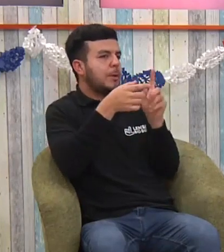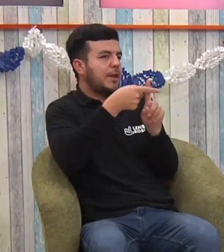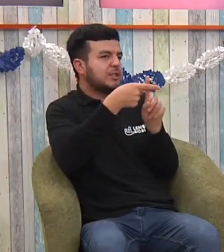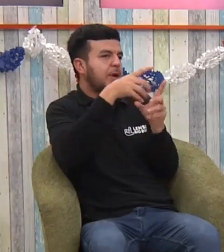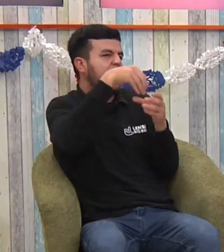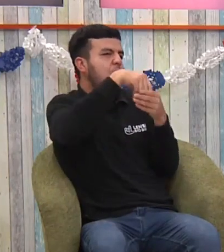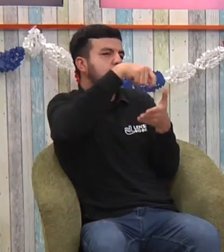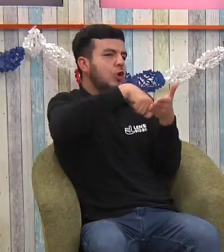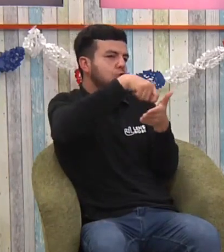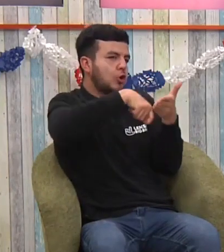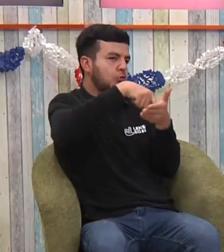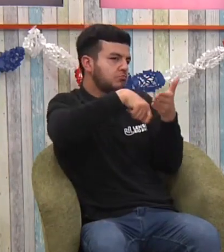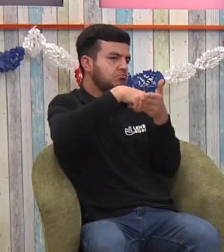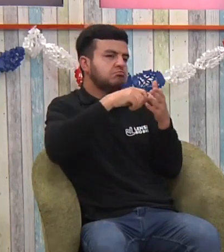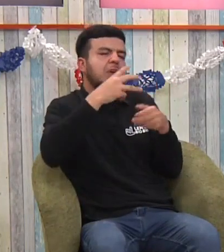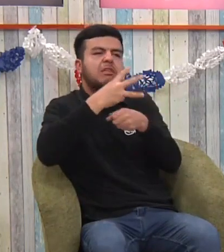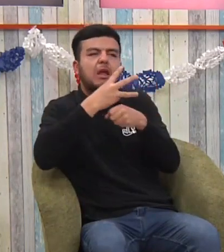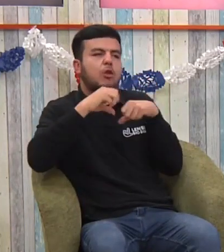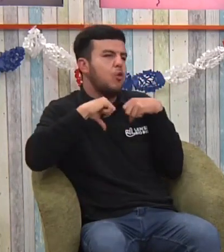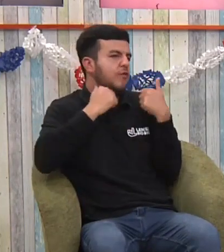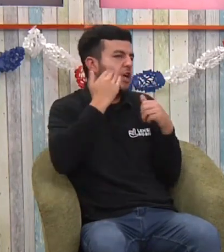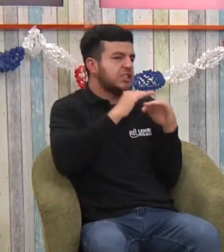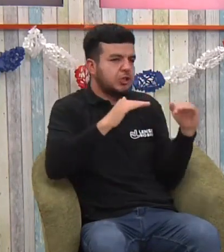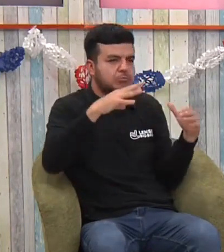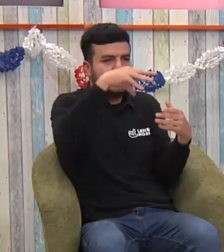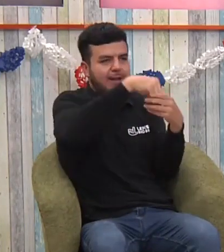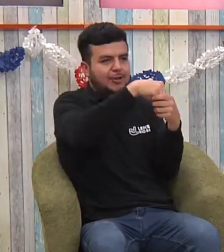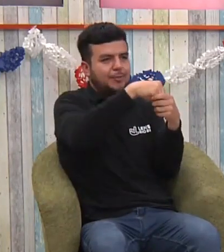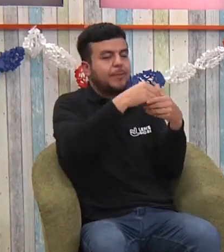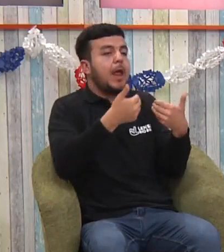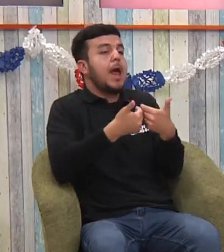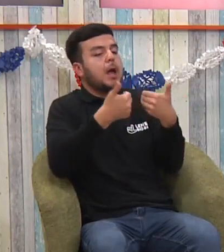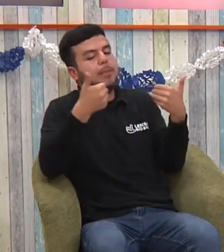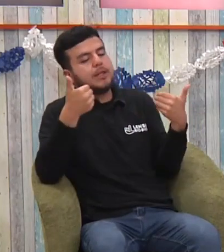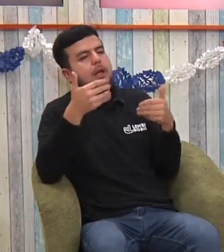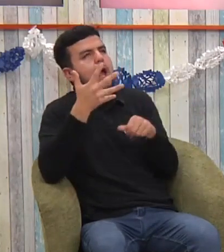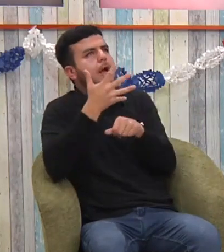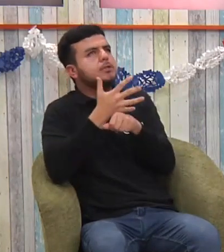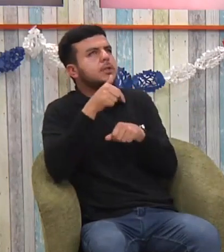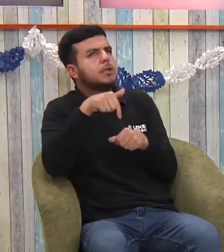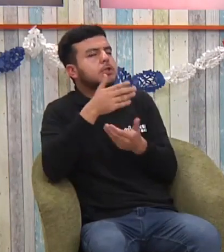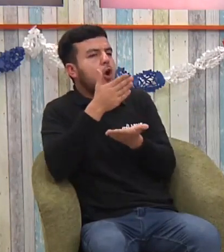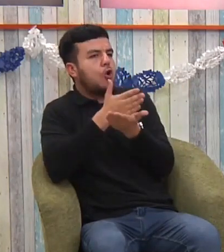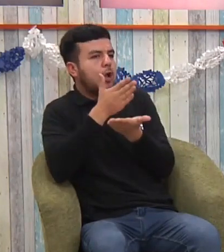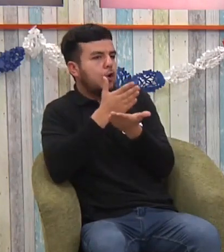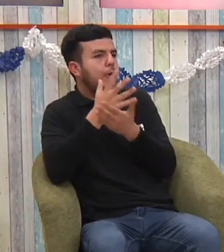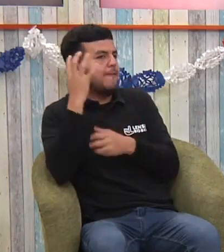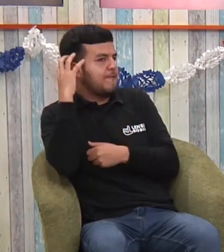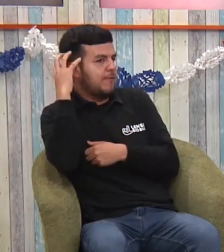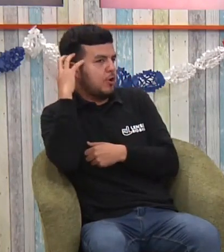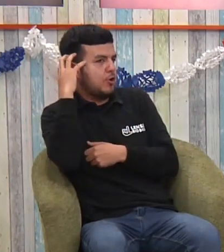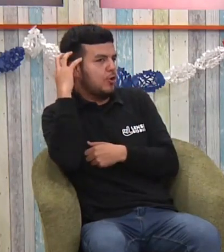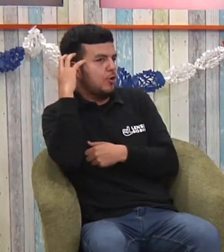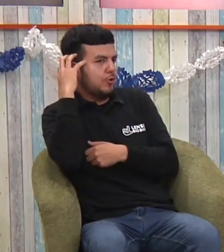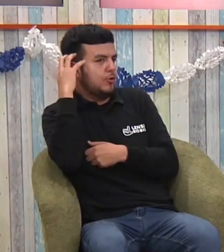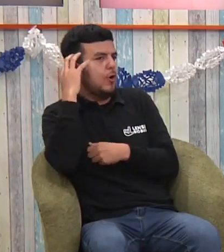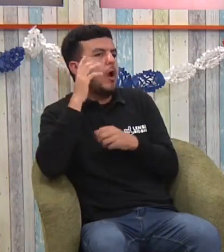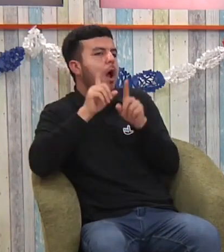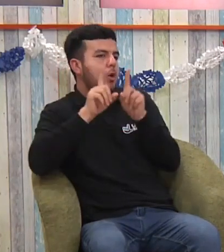esas tres grandes agrupaciones aquí, donde participan personas mayores, jóvenes, niños. Y el Colegio